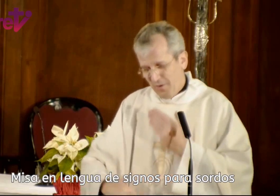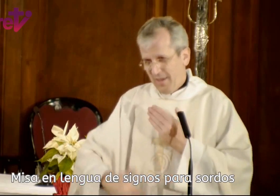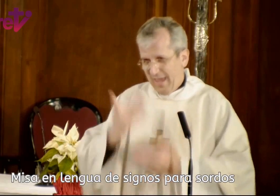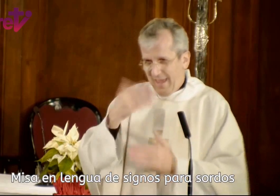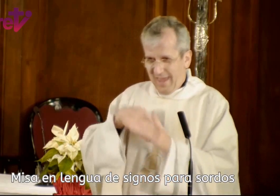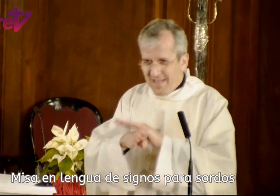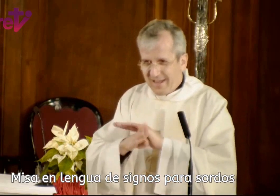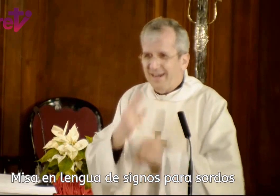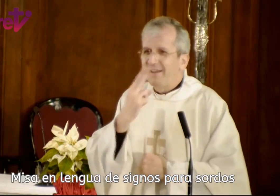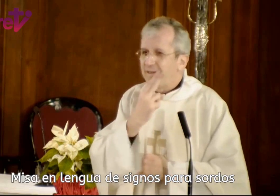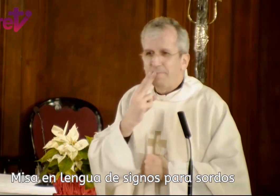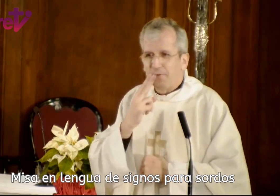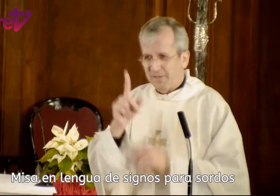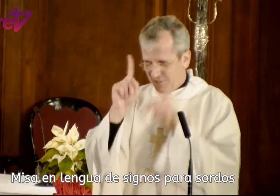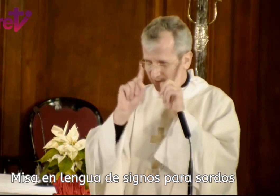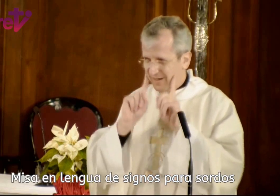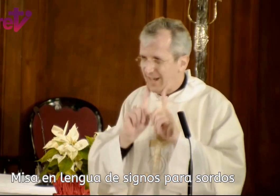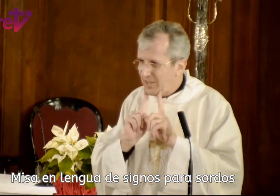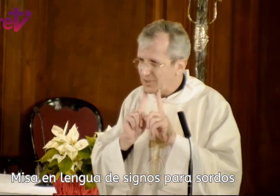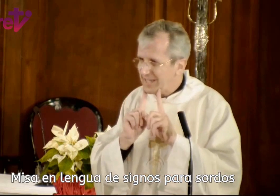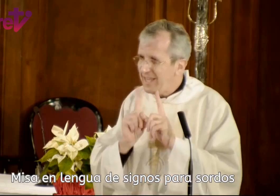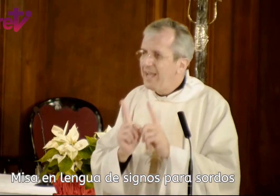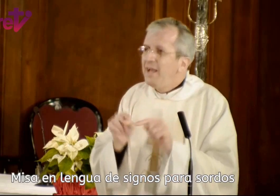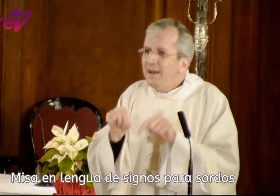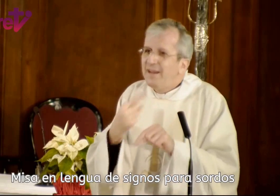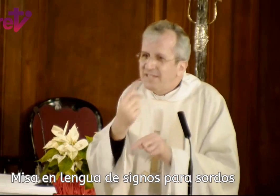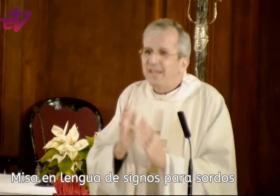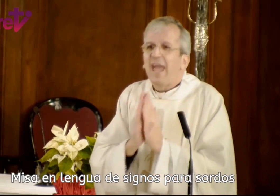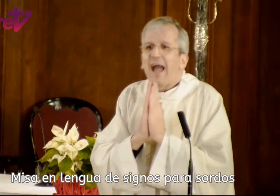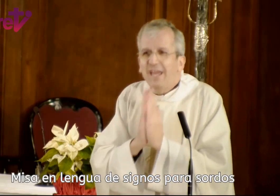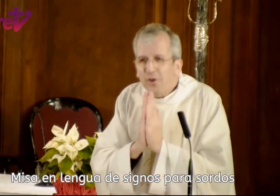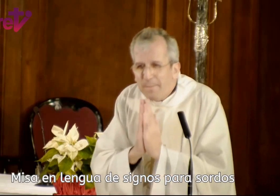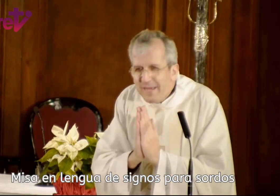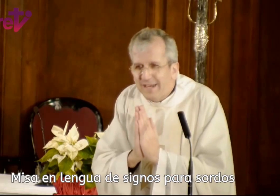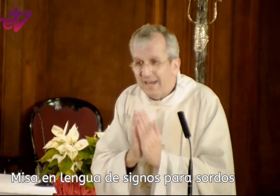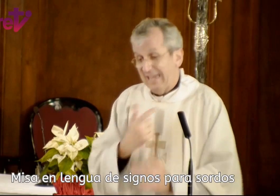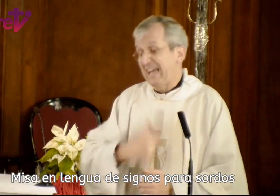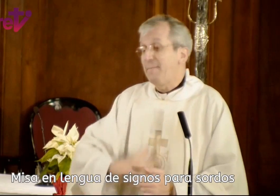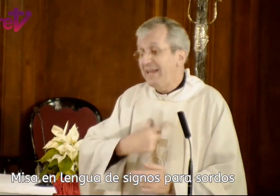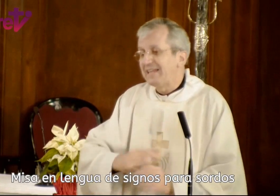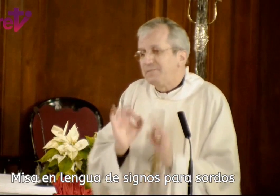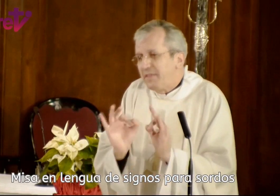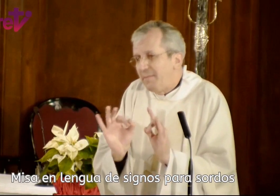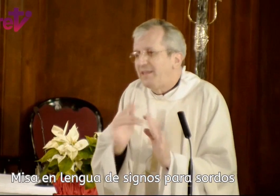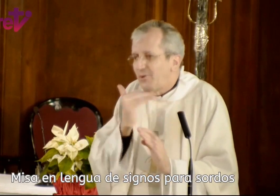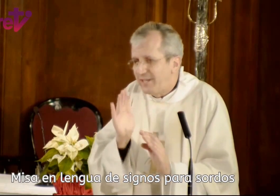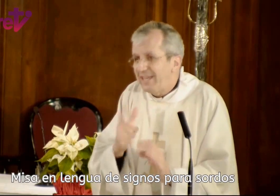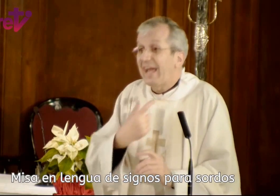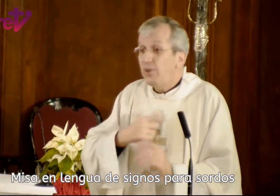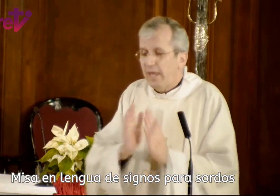entran en profesión religiosa, les dicen que aquello que piden las carmelitas, especialmente los EED, aquello